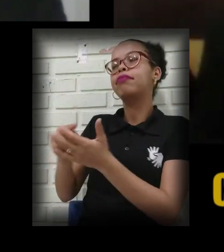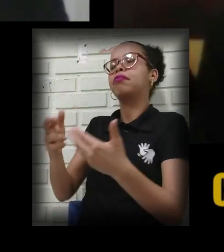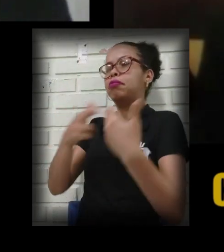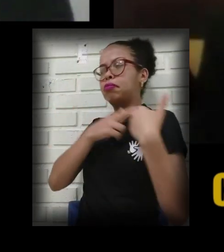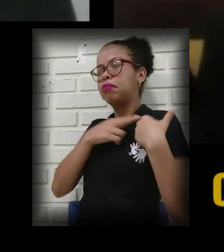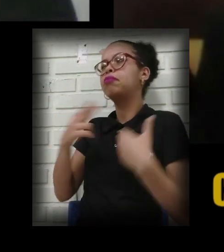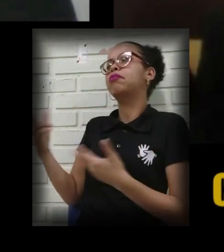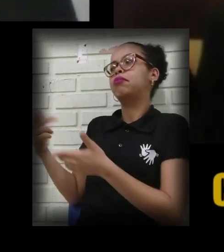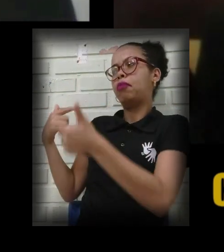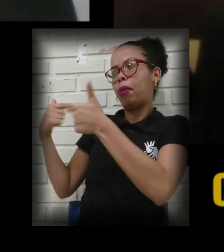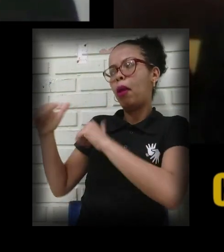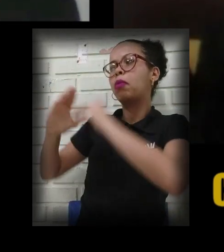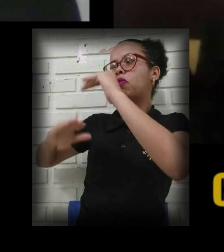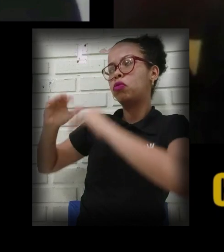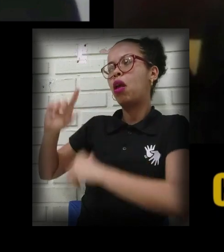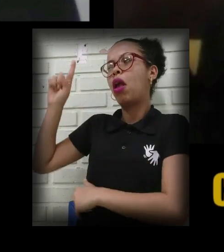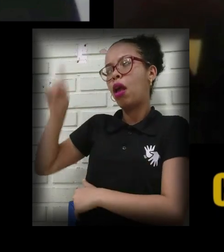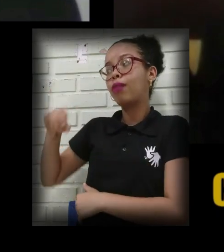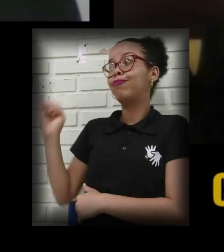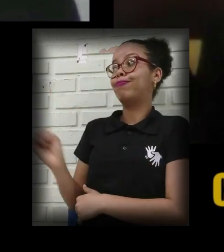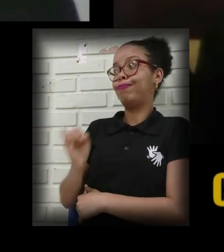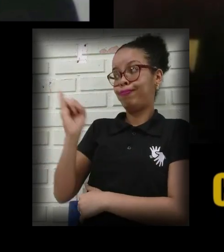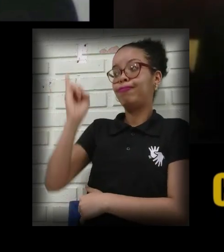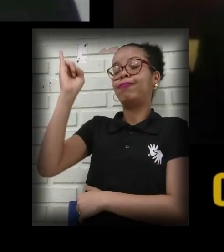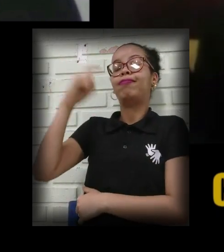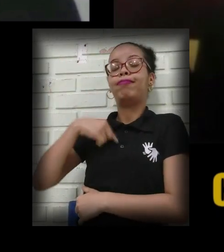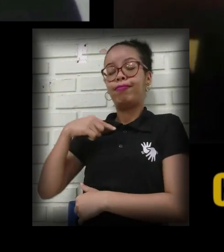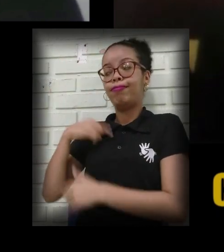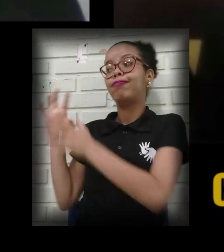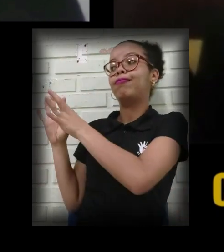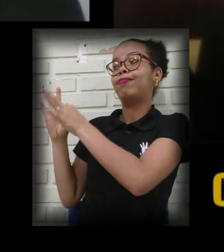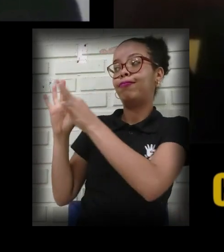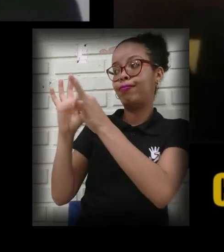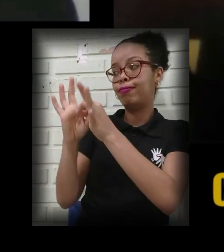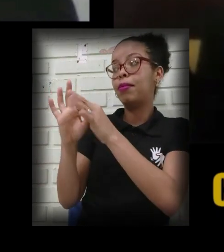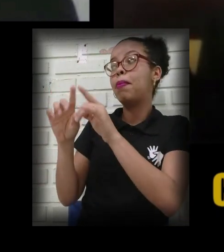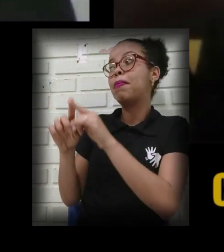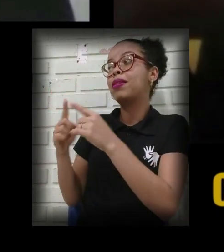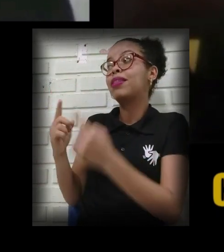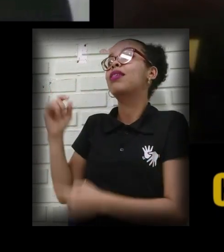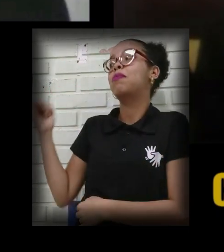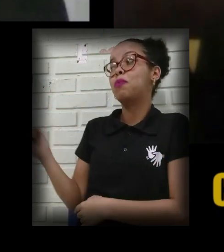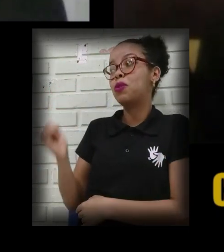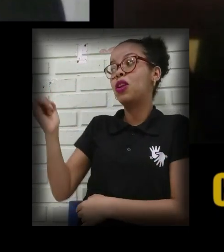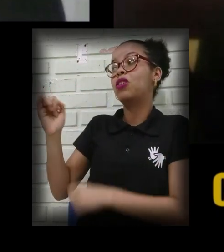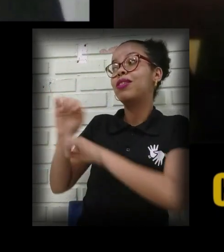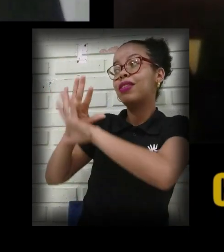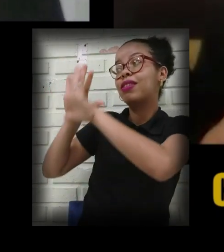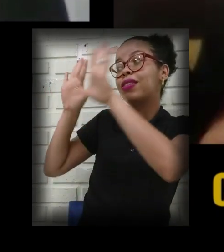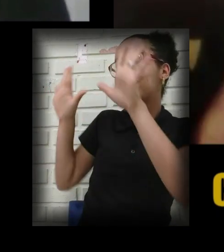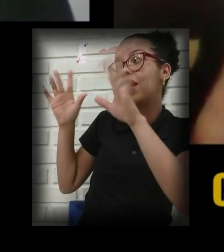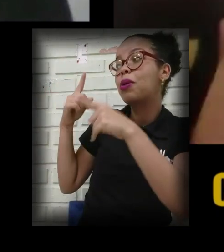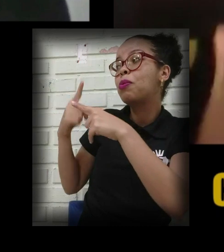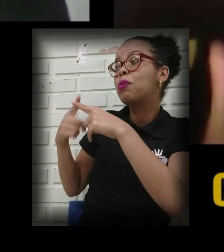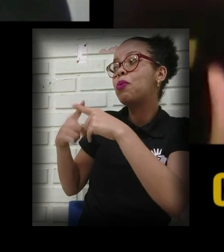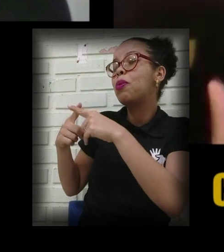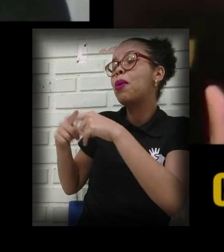é fundamental nesse contexto. E aí é importante a gente aqui deixar muito claro a grande ciência